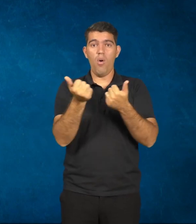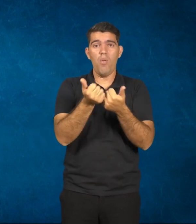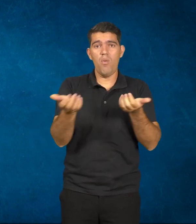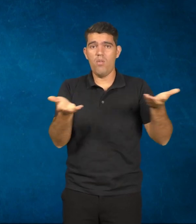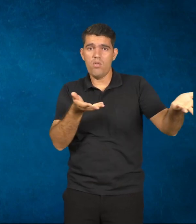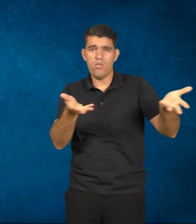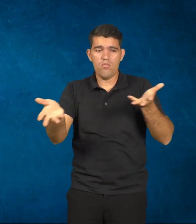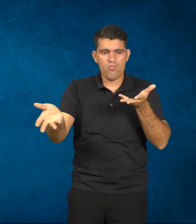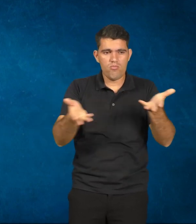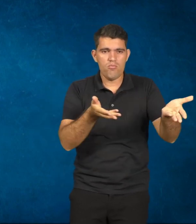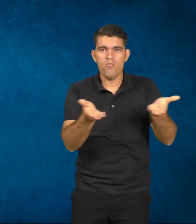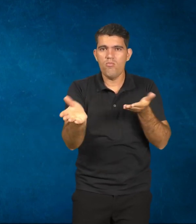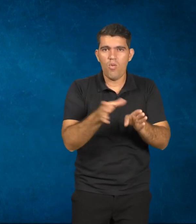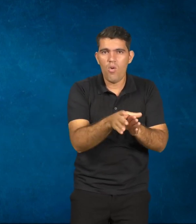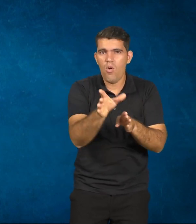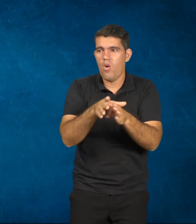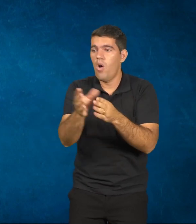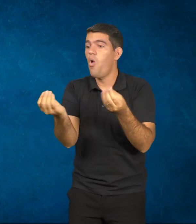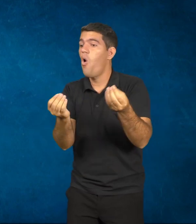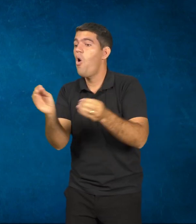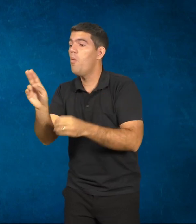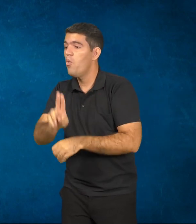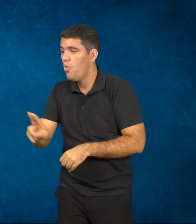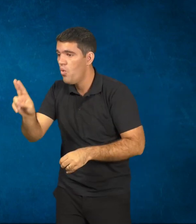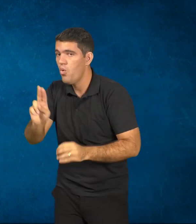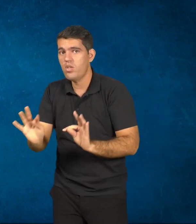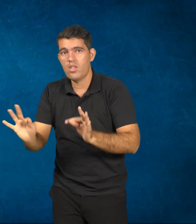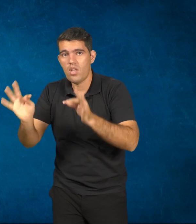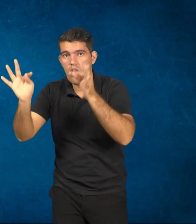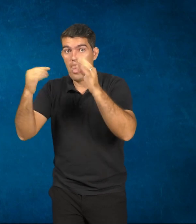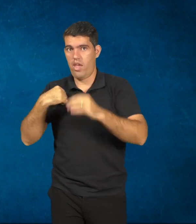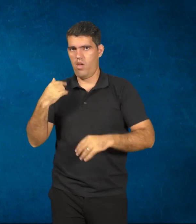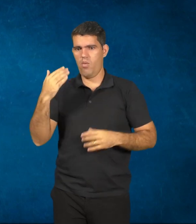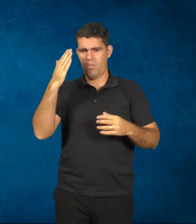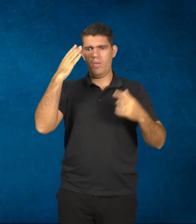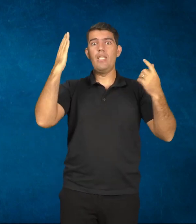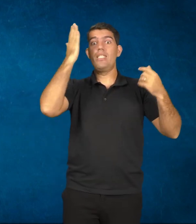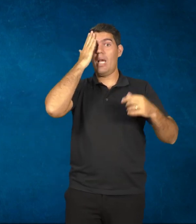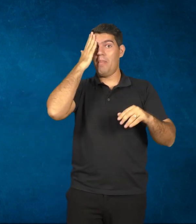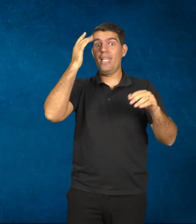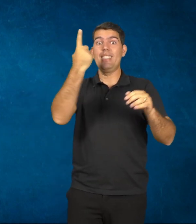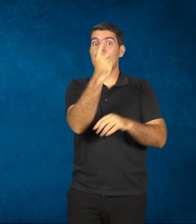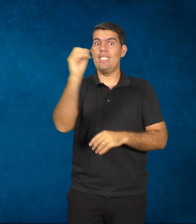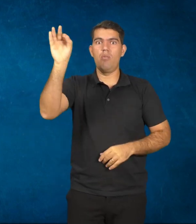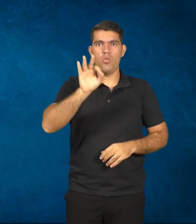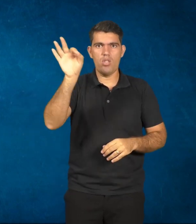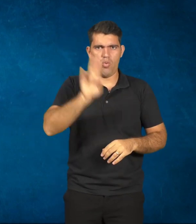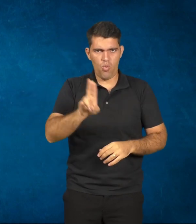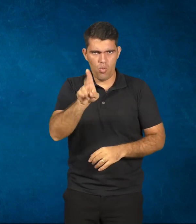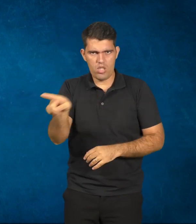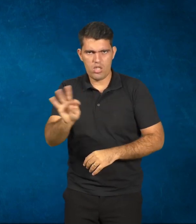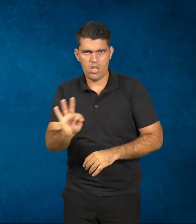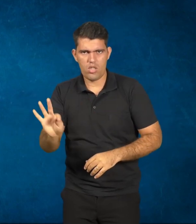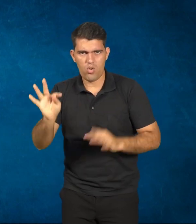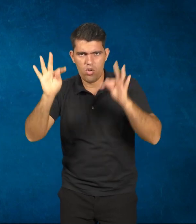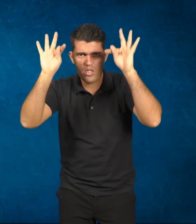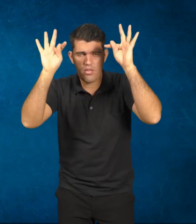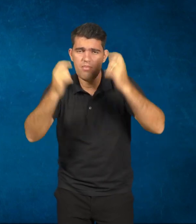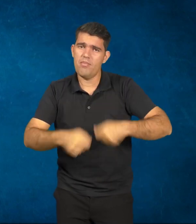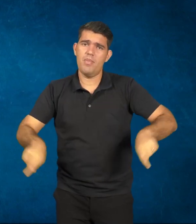daquela tecnologia, usar aquela, ele não precisa necessariamente saber utilizar, mas ele sabe como guiar o aluno e aí ele